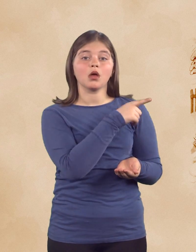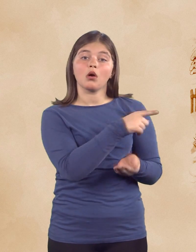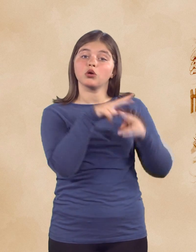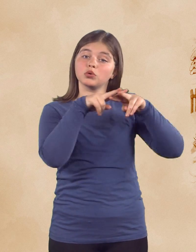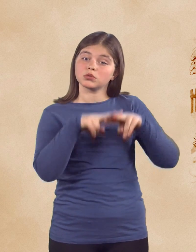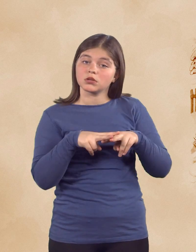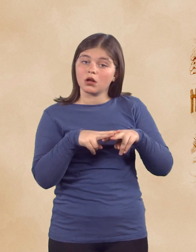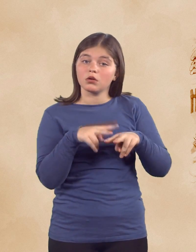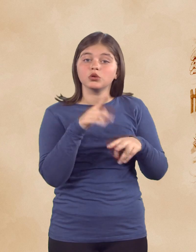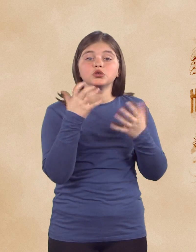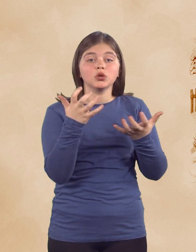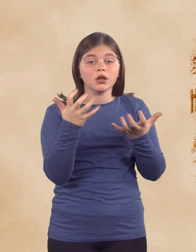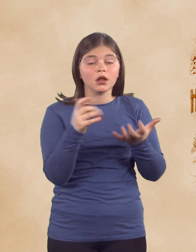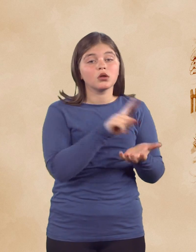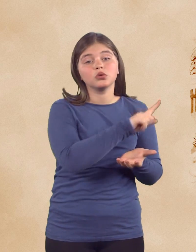Pri njej je želel ostati do pomladi.